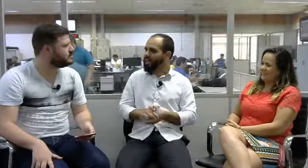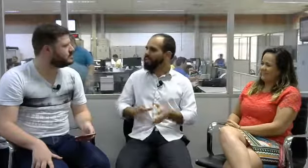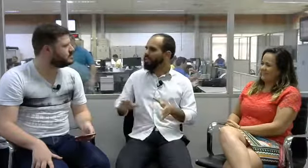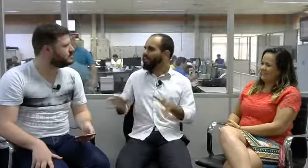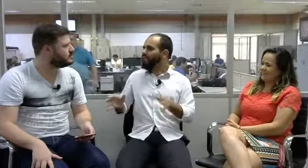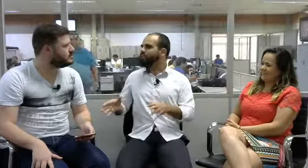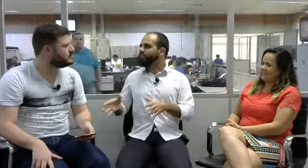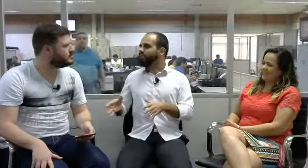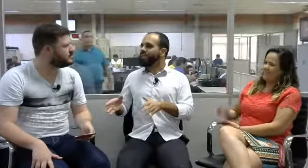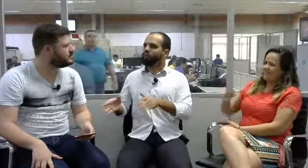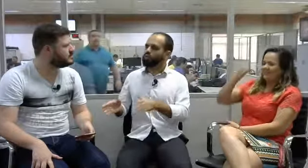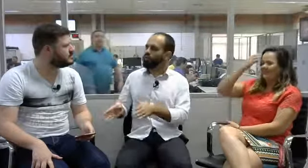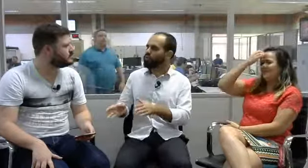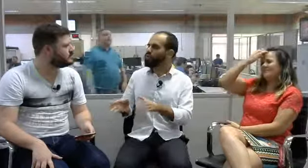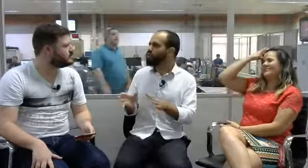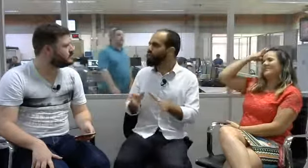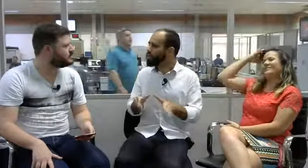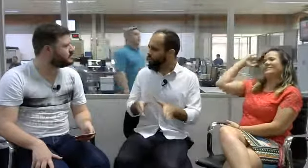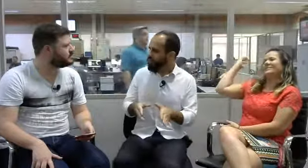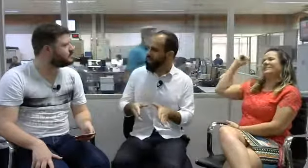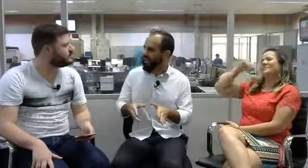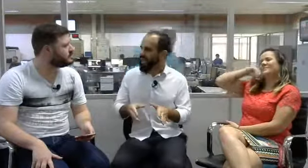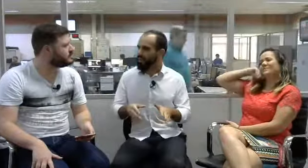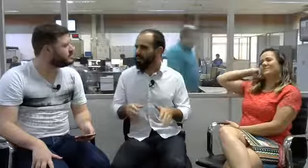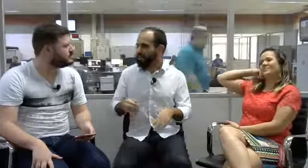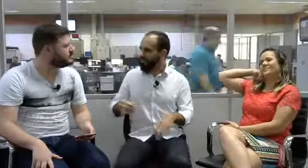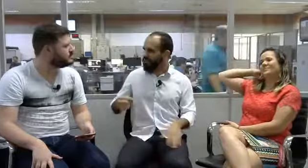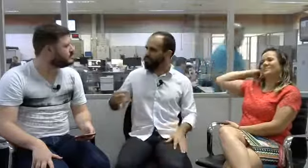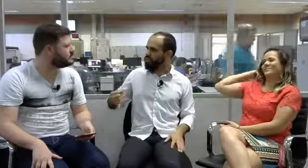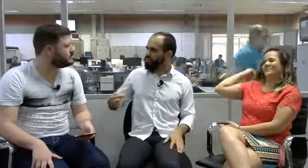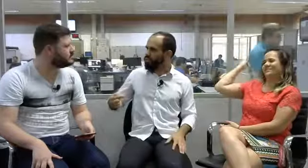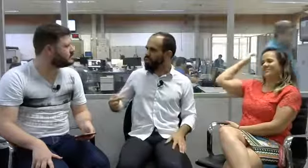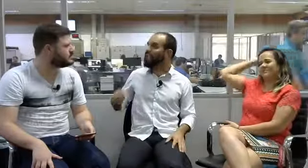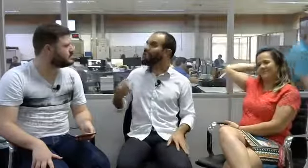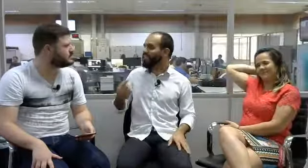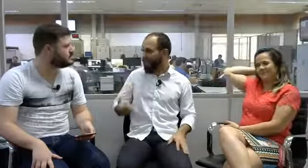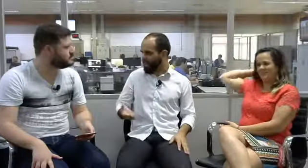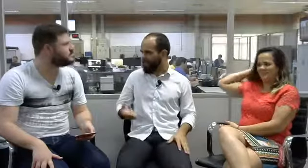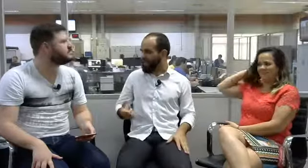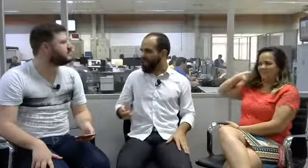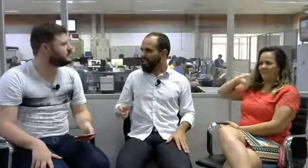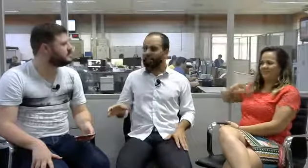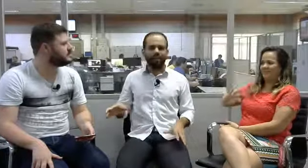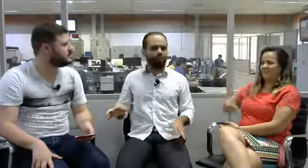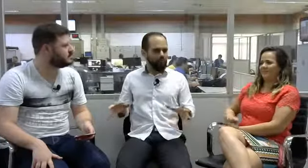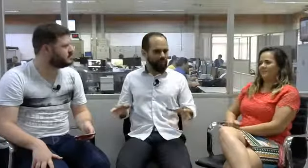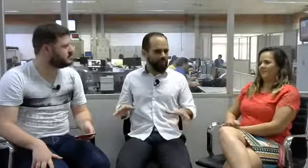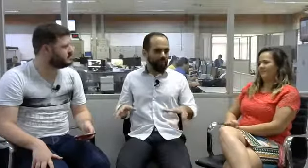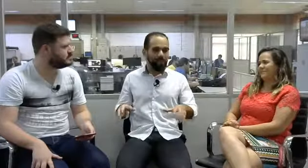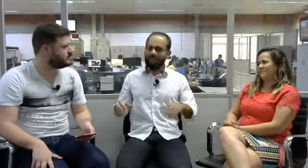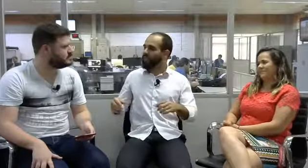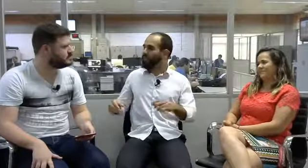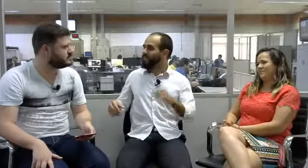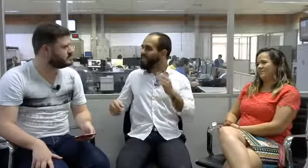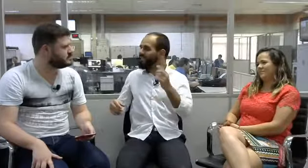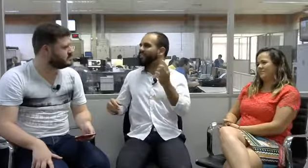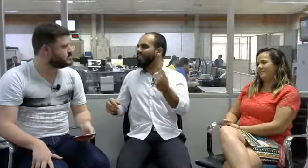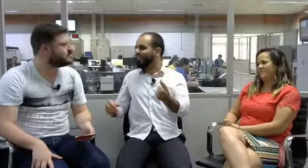então ele não é considerado um surdo de cultura surda. Nós chamamos esse surdo de oralizado. Então, é surdo, ele apresenta uma deficiência